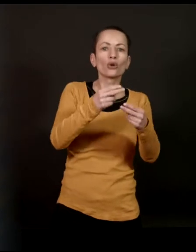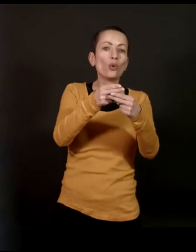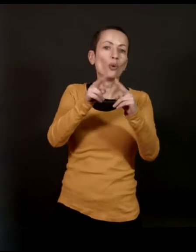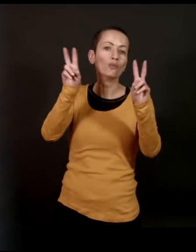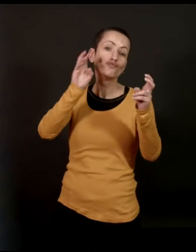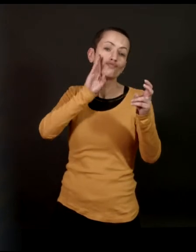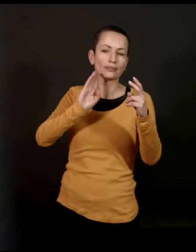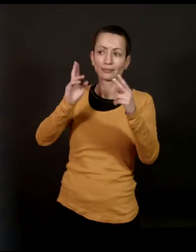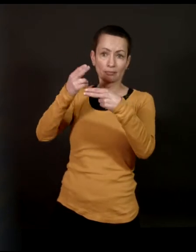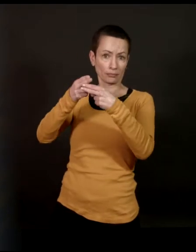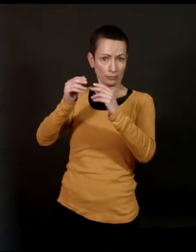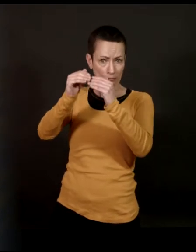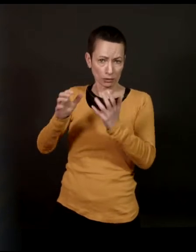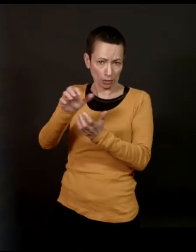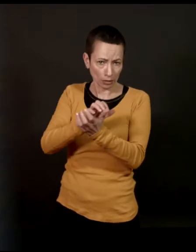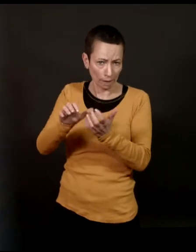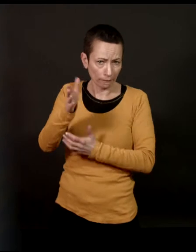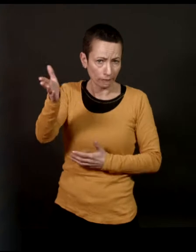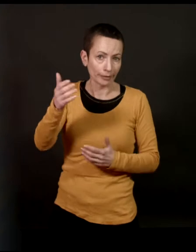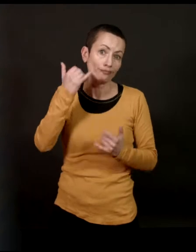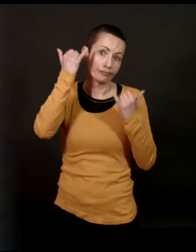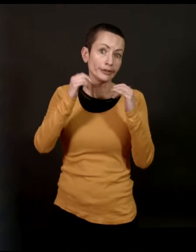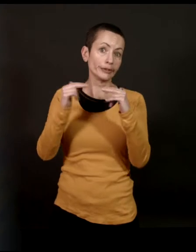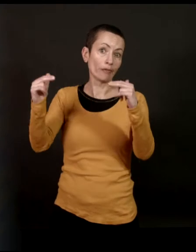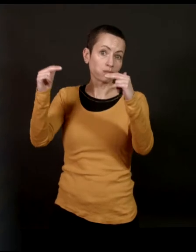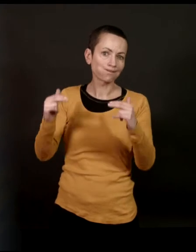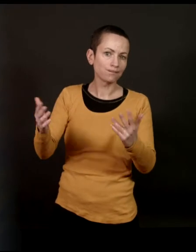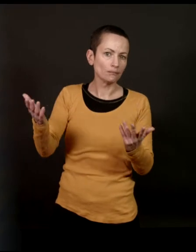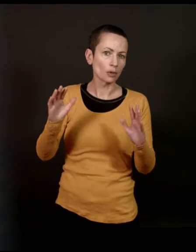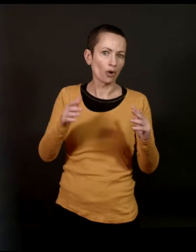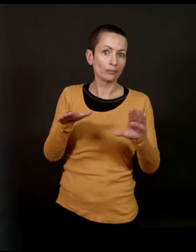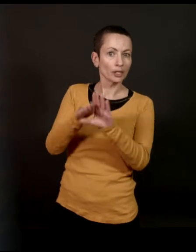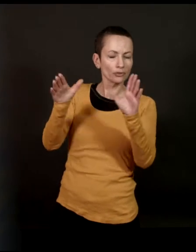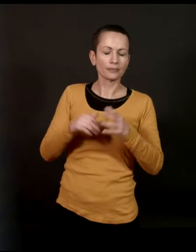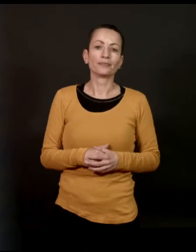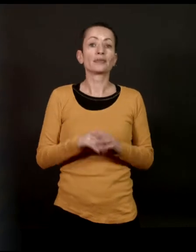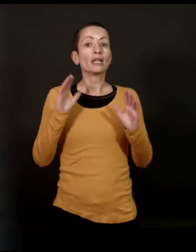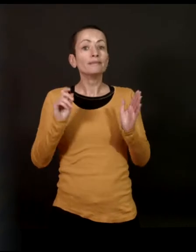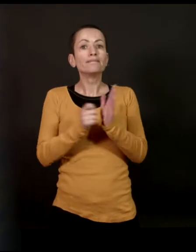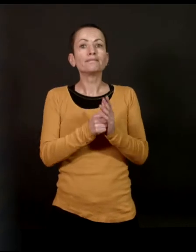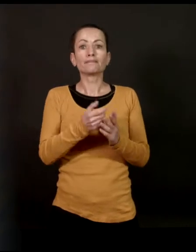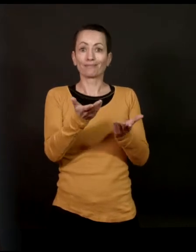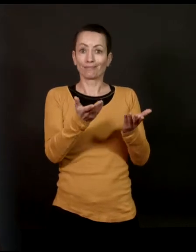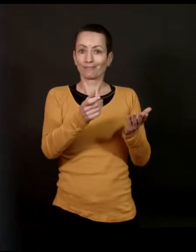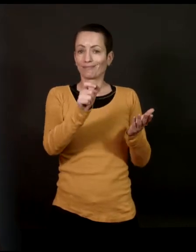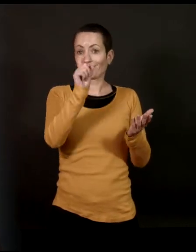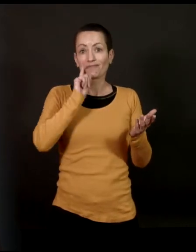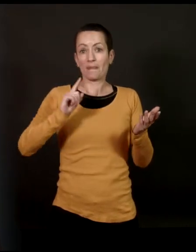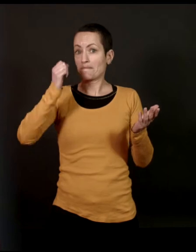par les habitants avec un sourire.'est gentiment la maison des catastrophes. Donc, ça vous donne le niveau de la manière dont on le voit. Et quand ce meurtre a lieu,